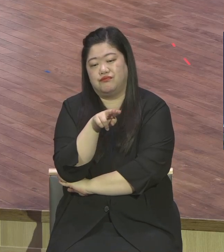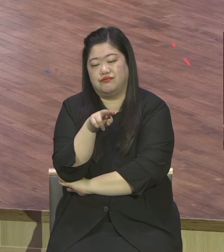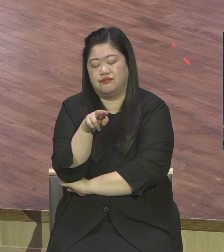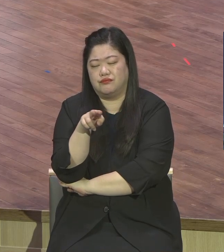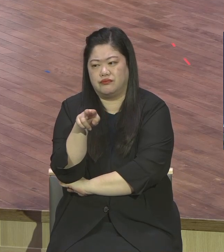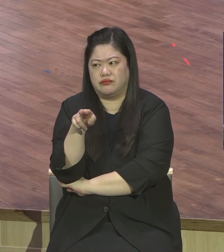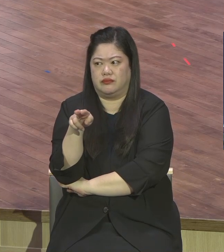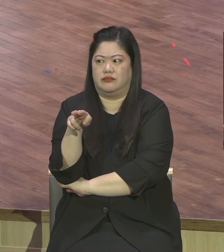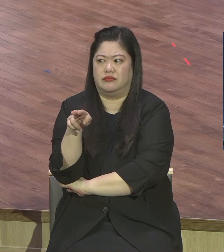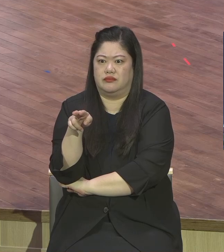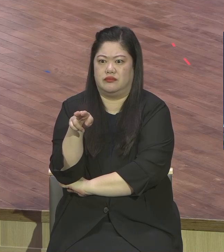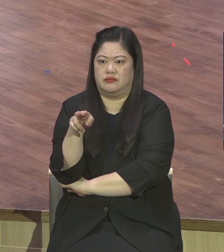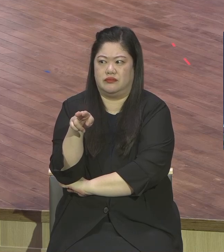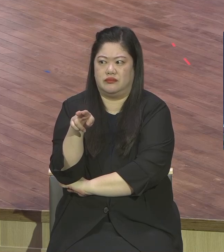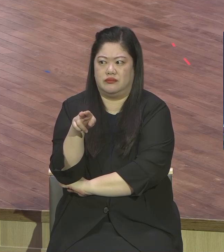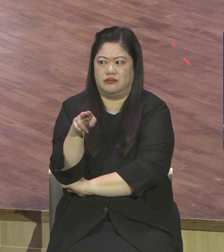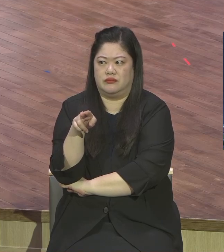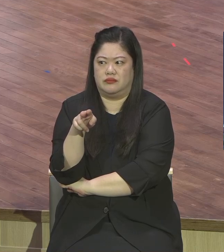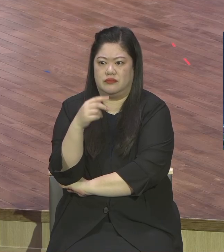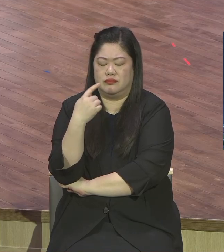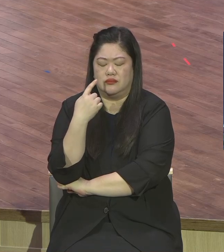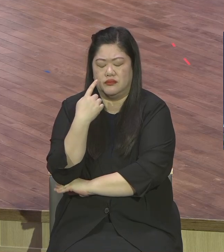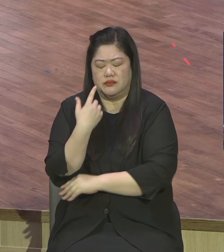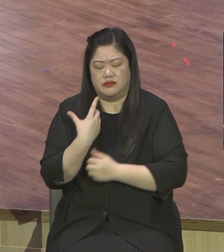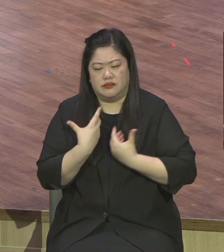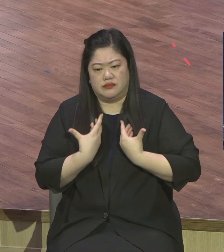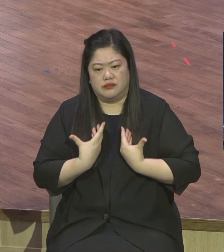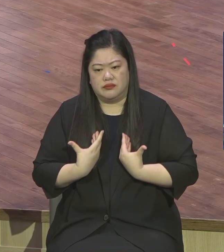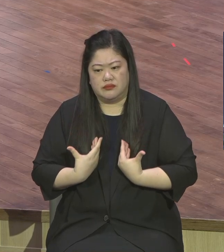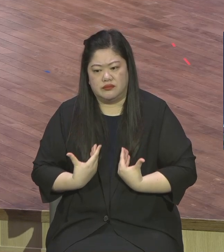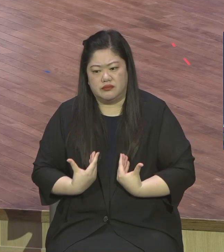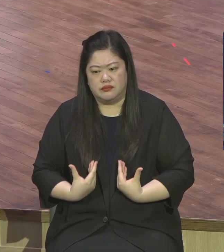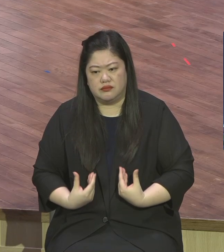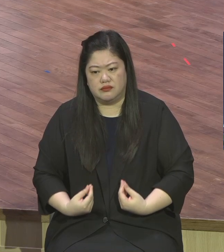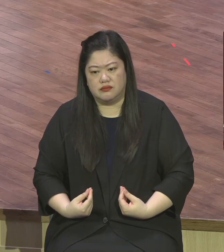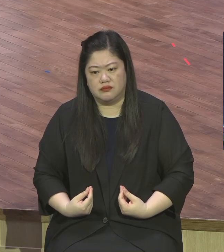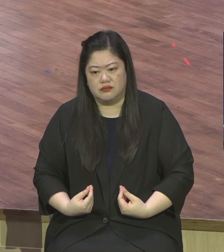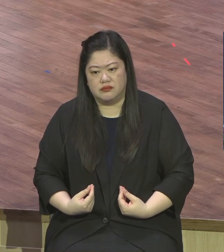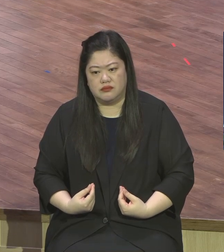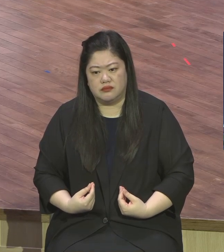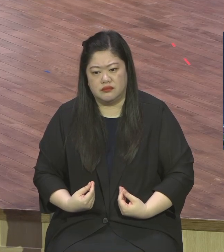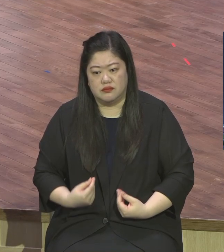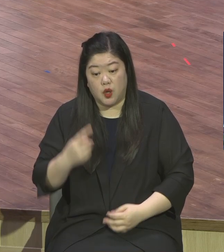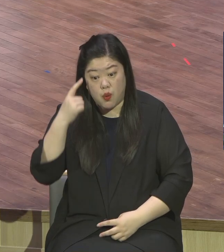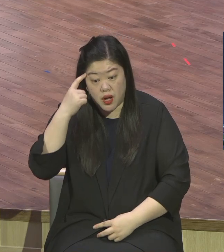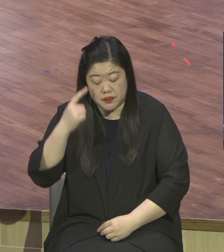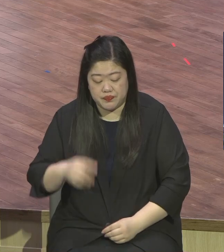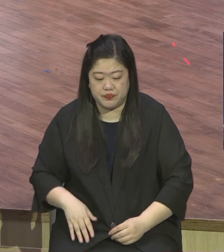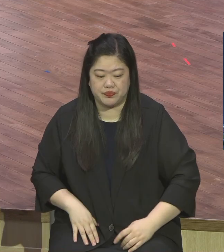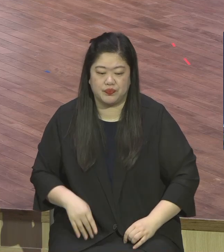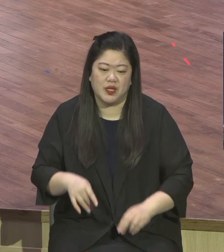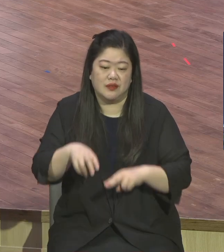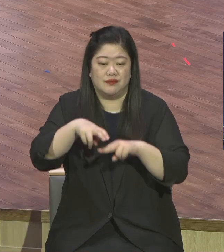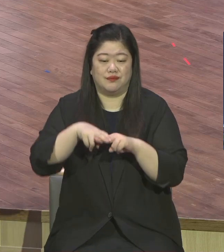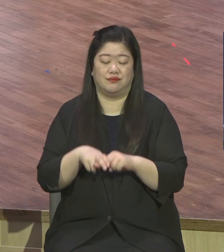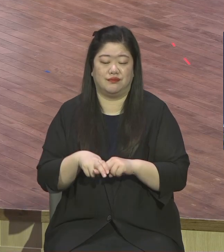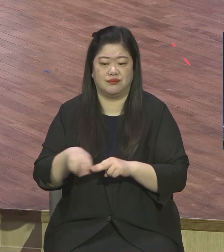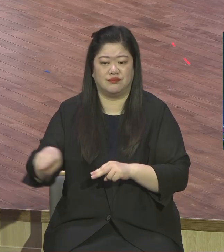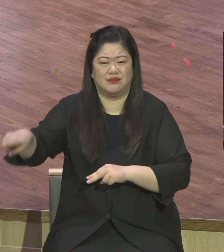실망을 했어요 왜냐 교회를 이렇게 한 바퀴 돌아보는데 회의실에서는 서로 다투는 소리가